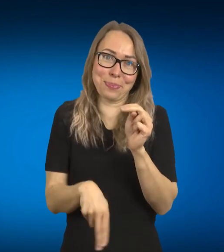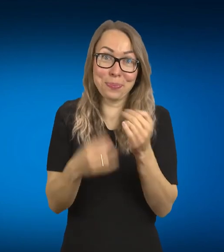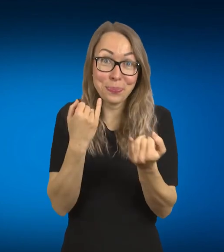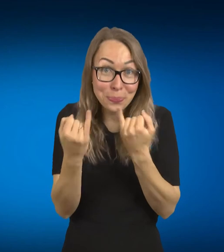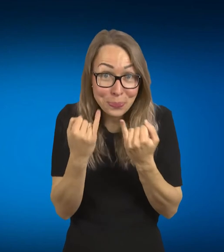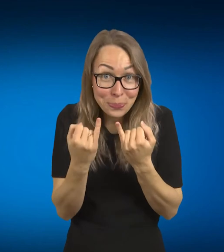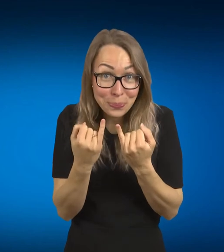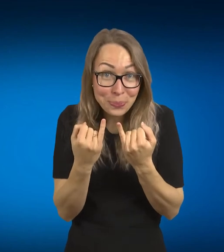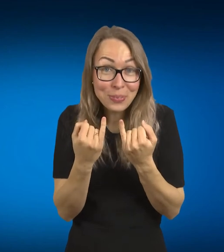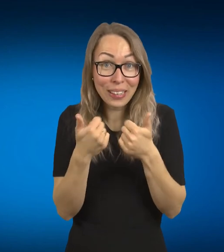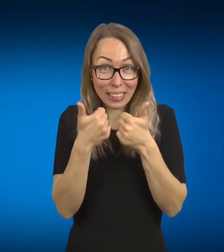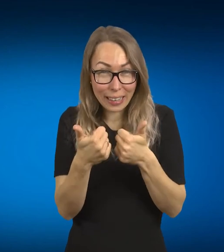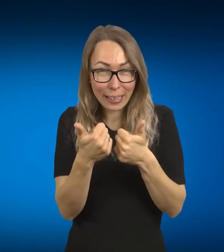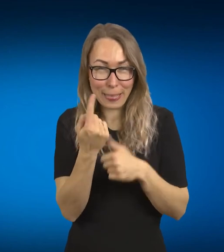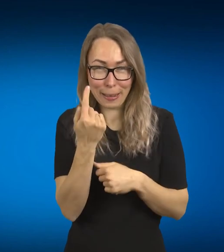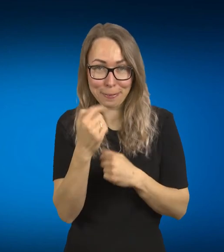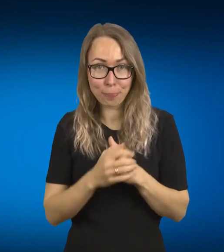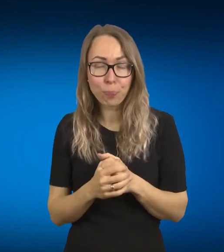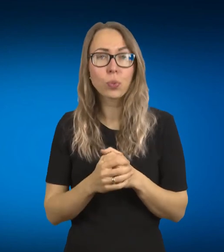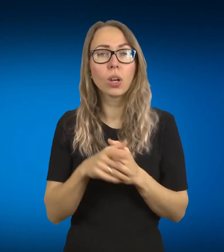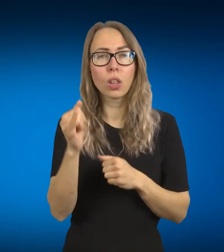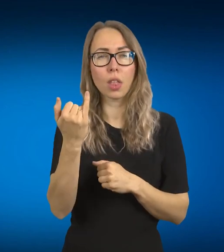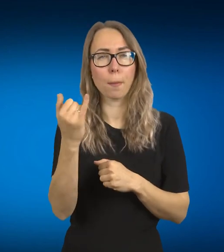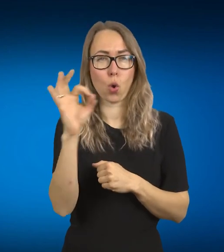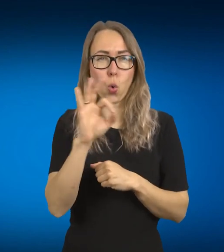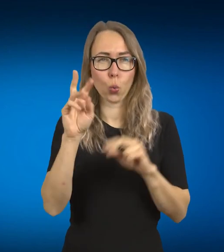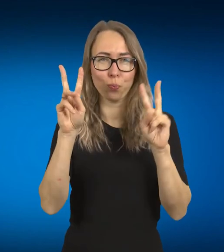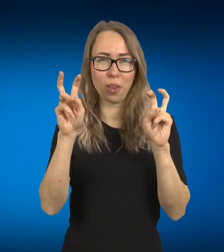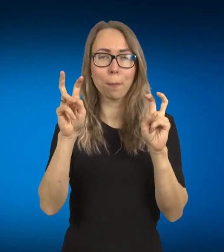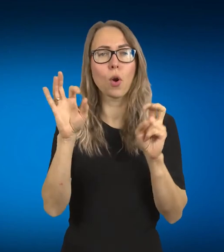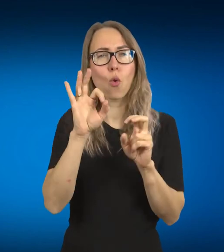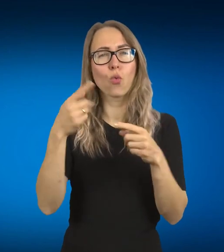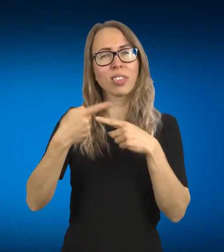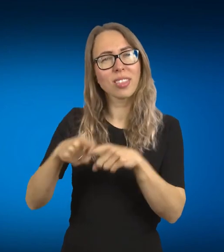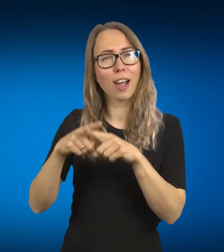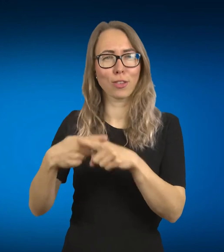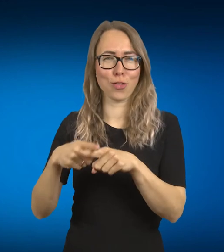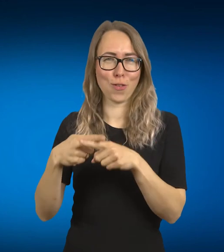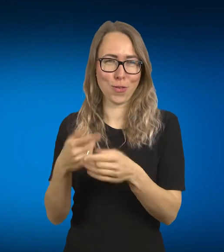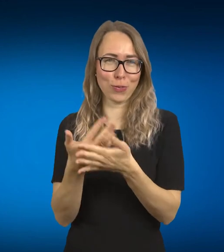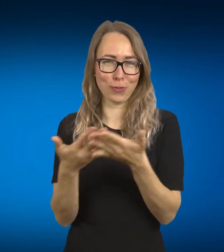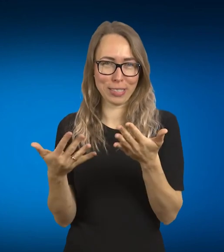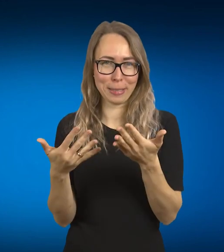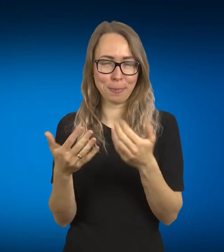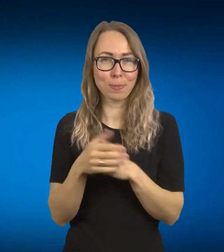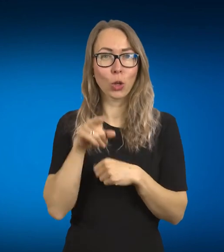Kai kalbam vėlgi apie tą patį technologiją amžių ir vėlgi tu esi kūrėja, tu esi svajotoja, ar tu